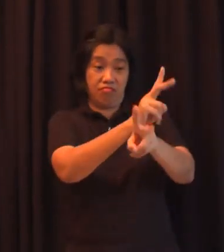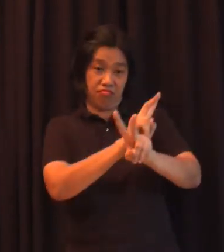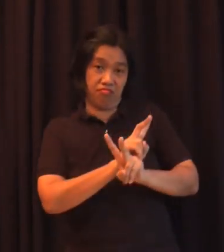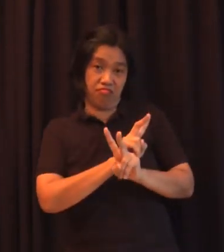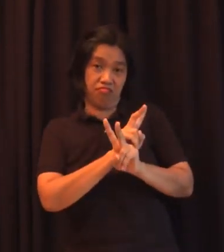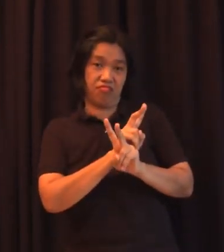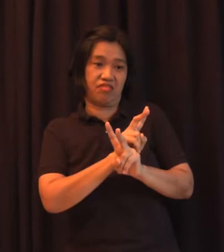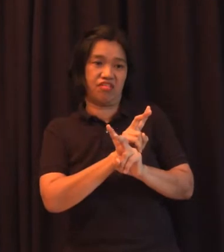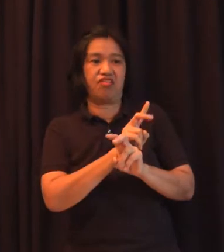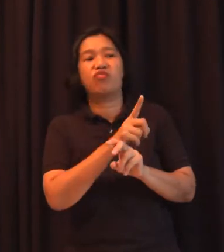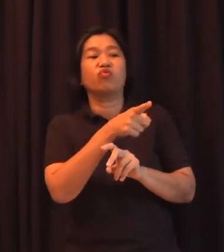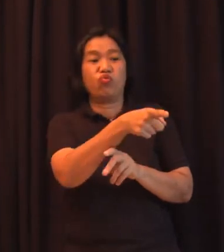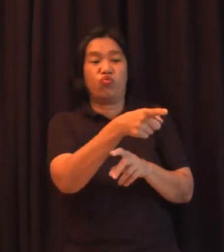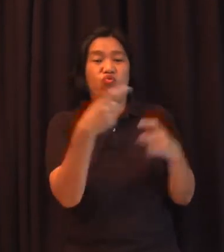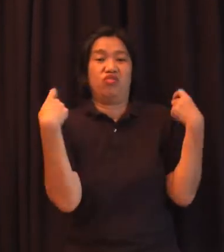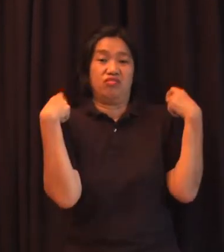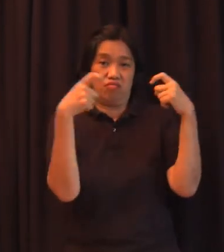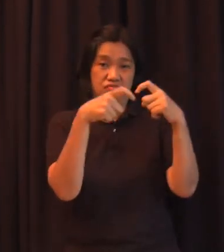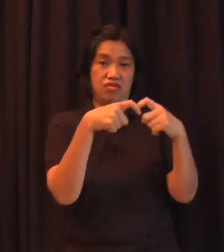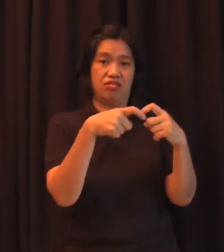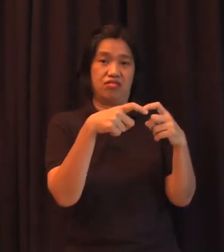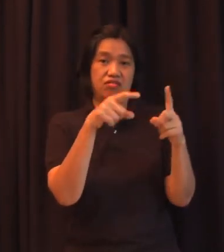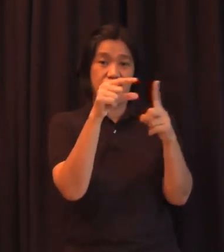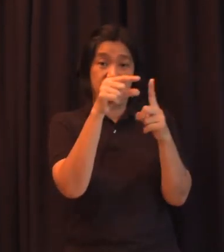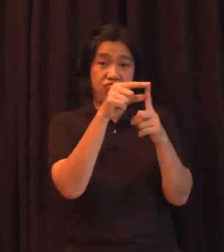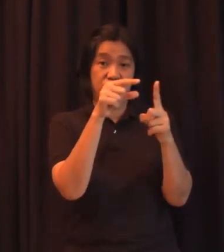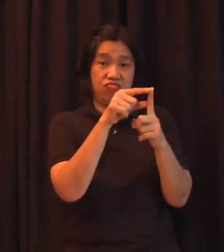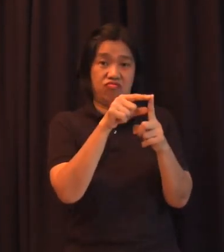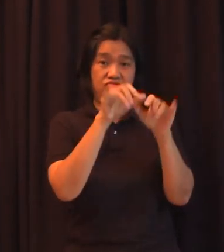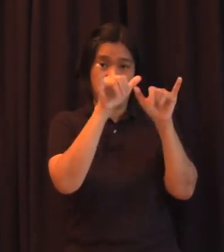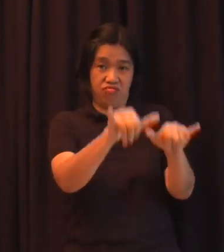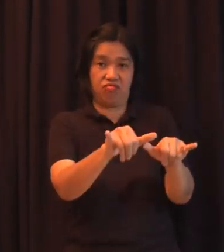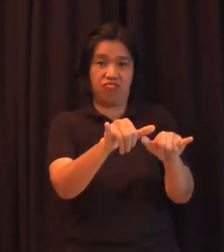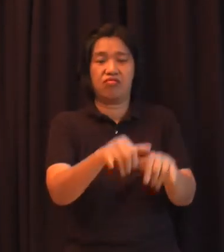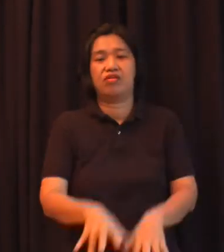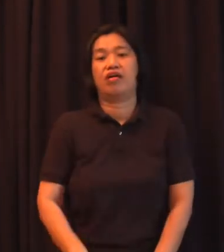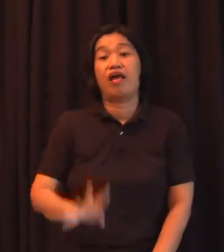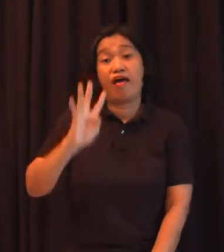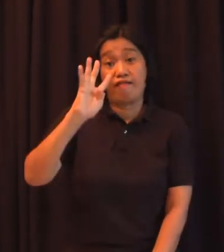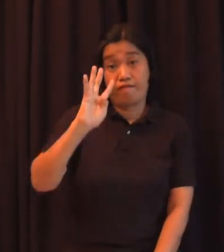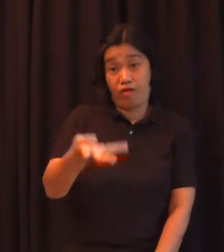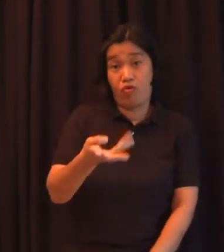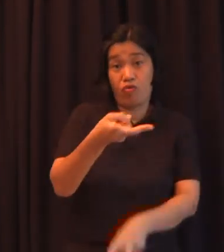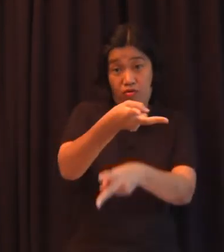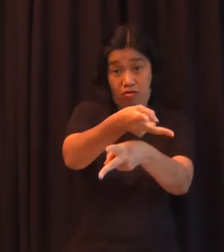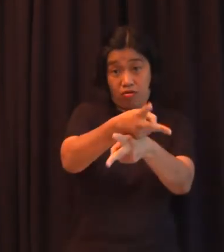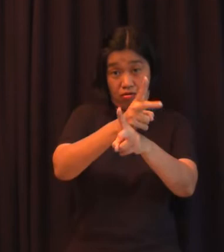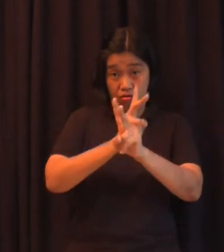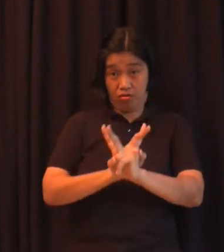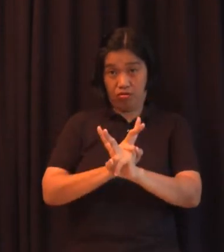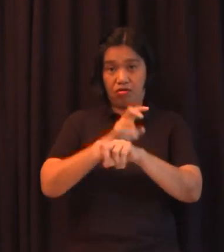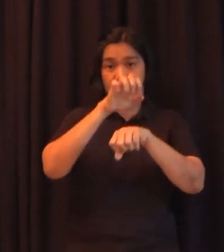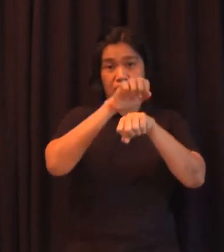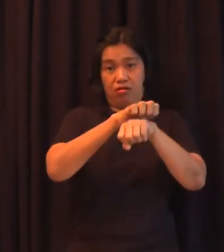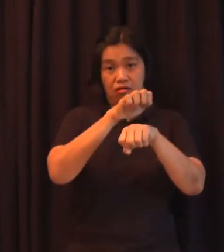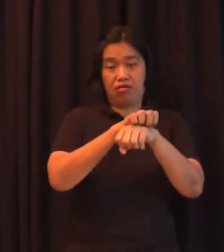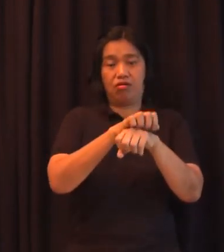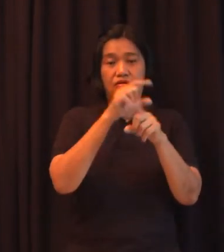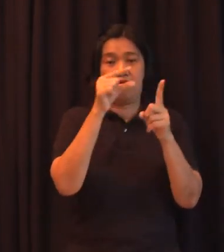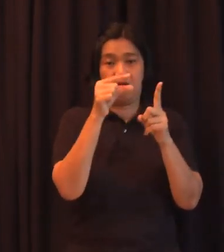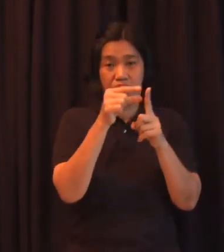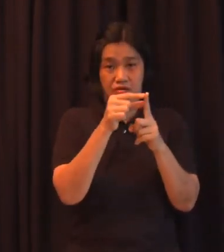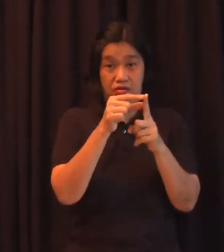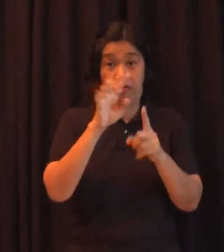ito sa Spanish tapos yung pang-apat na hakbang pangihiram na sa English so pang-apat na hakbang